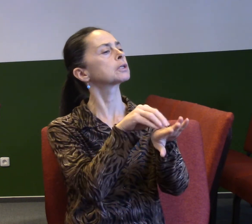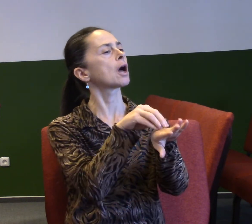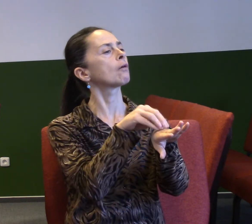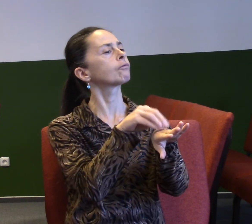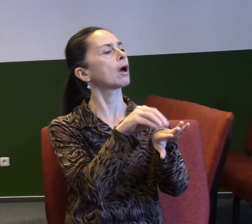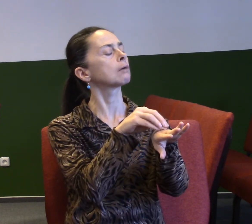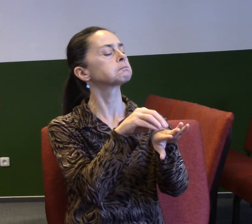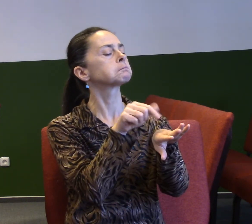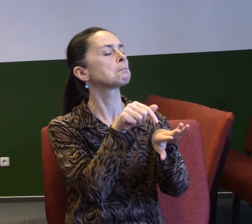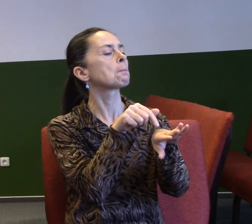A nebo třeba,